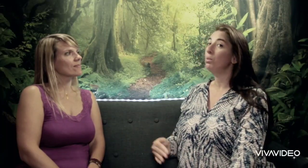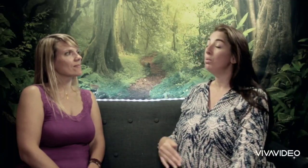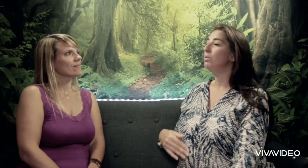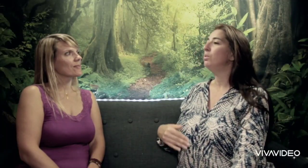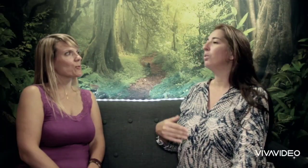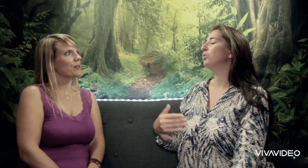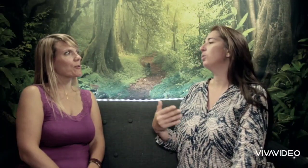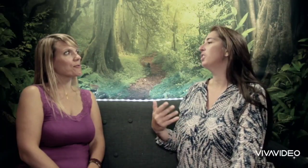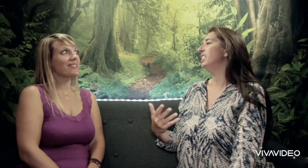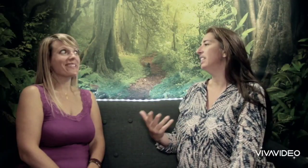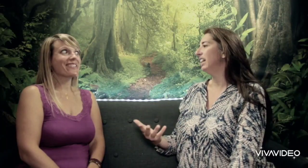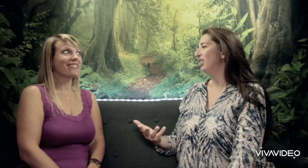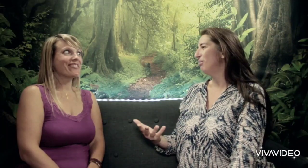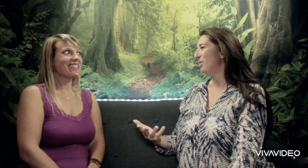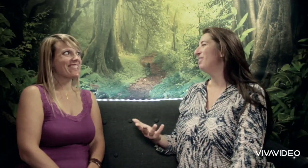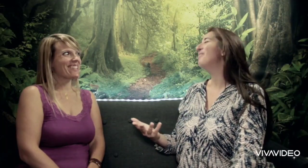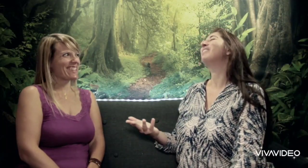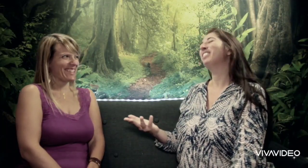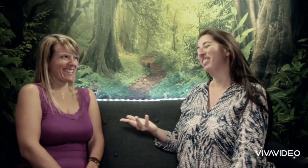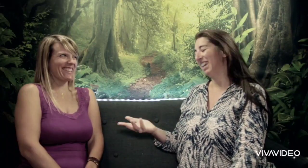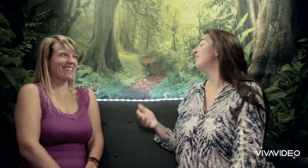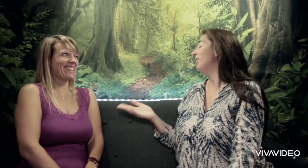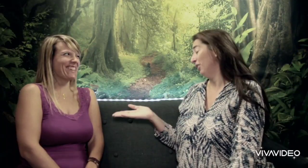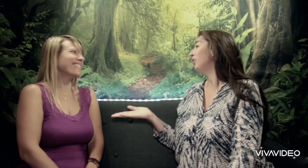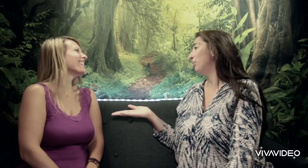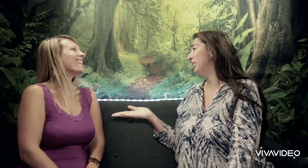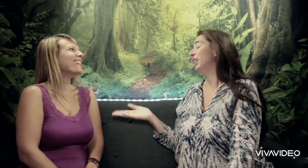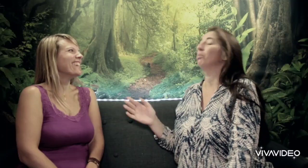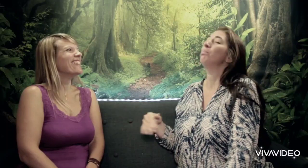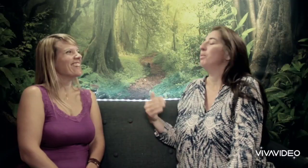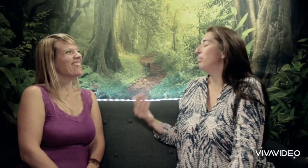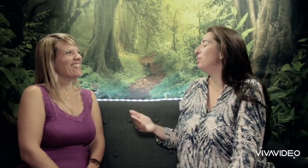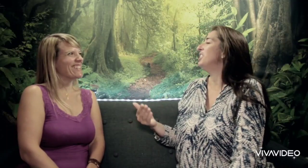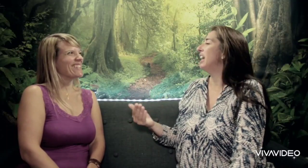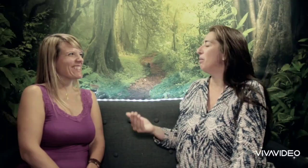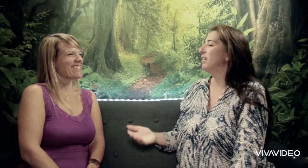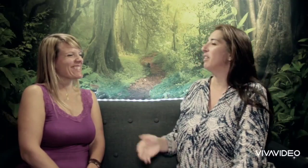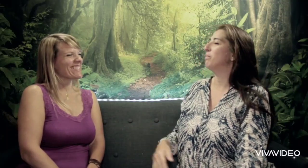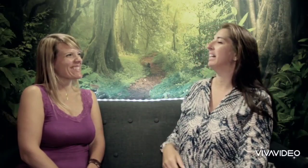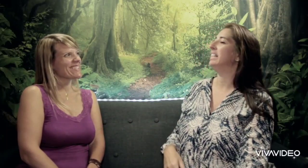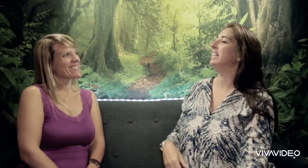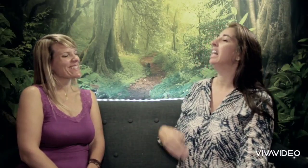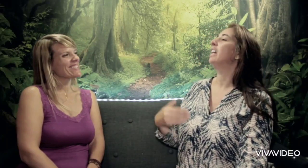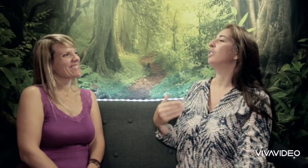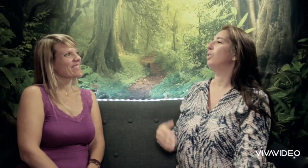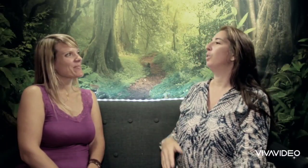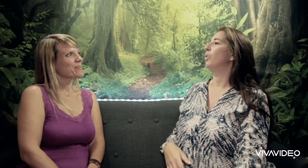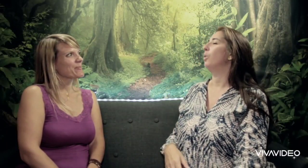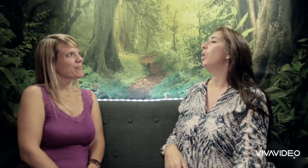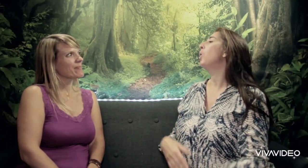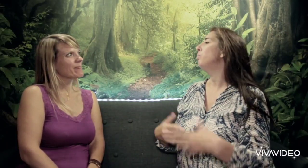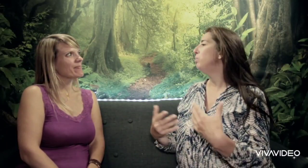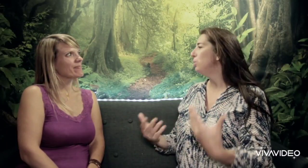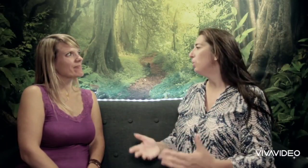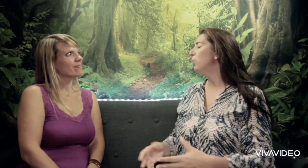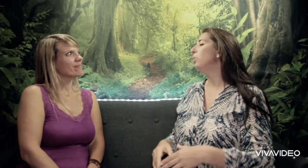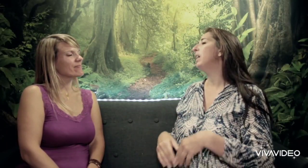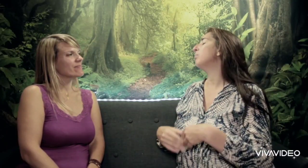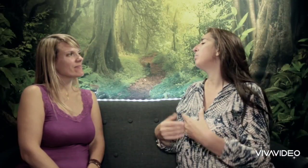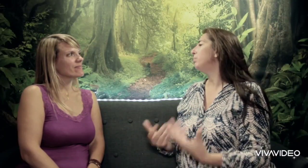plus l'enfant généralement il va parler mieux et un peu